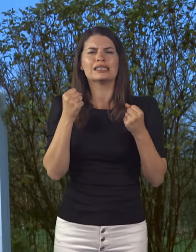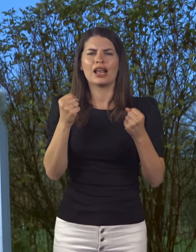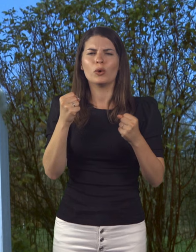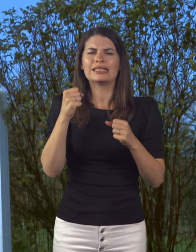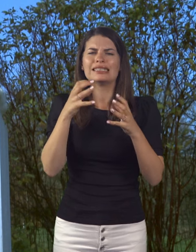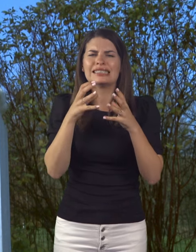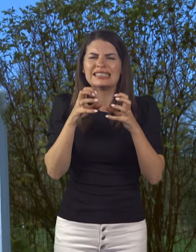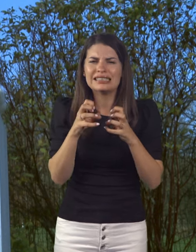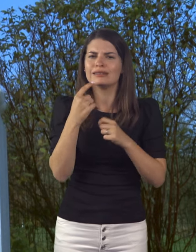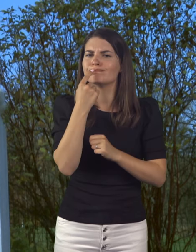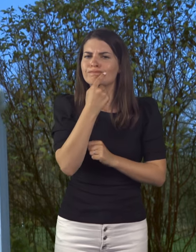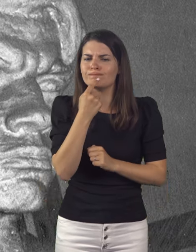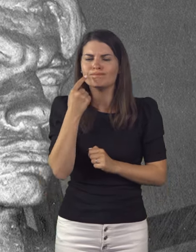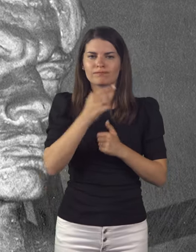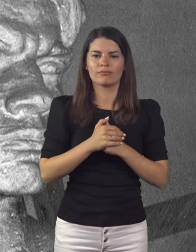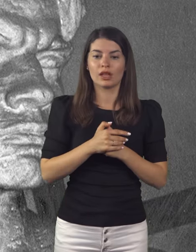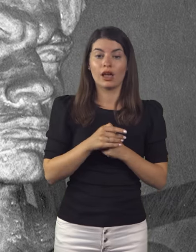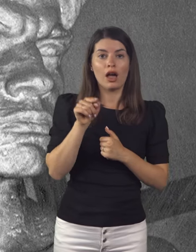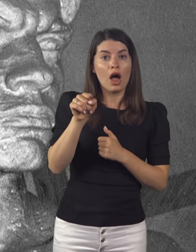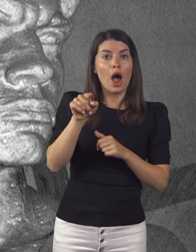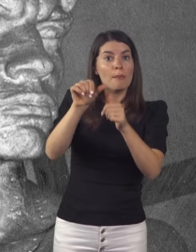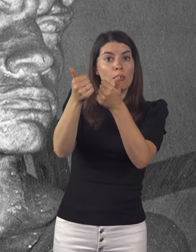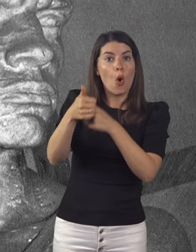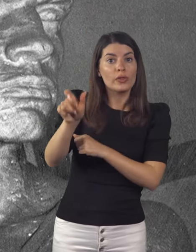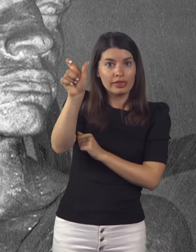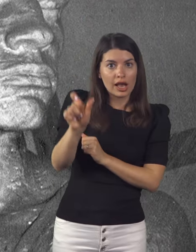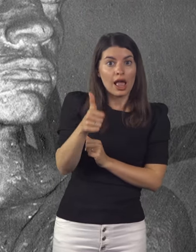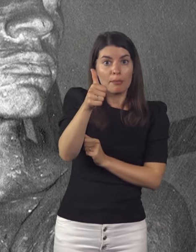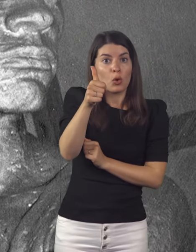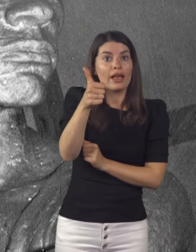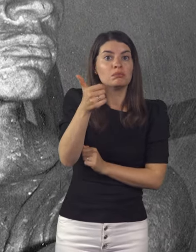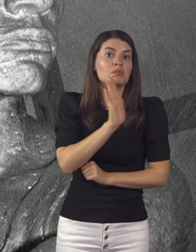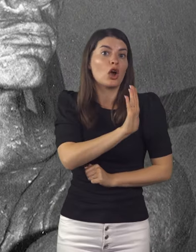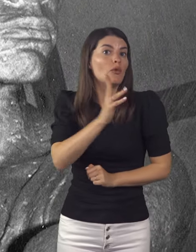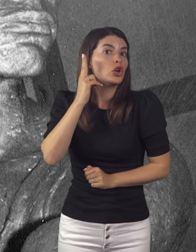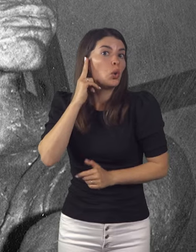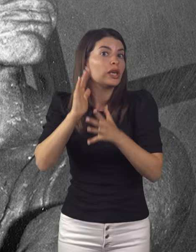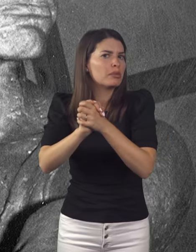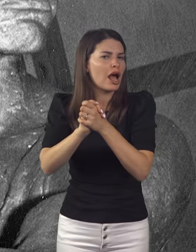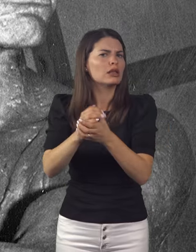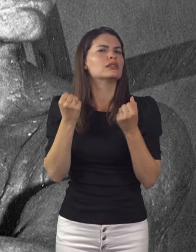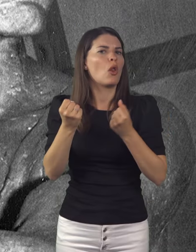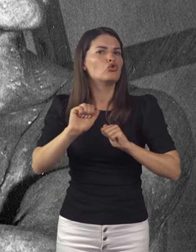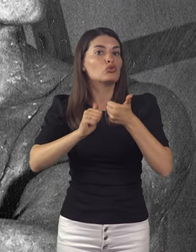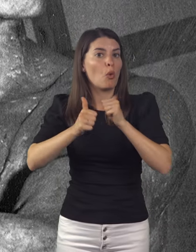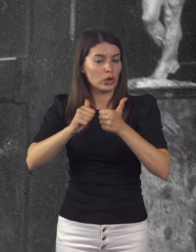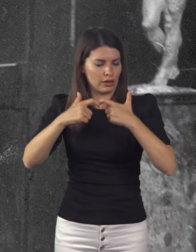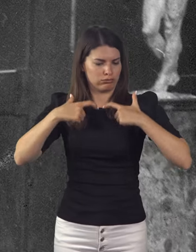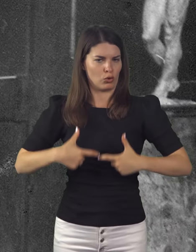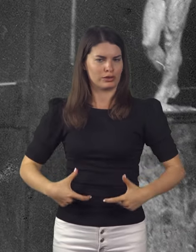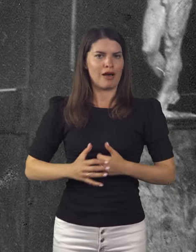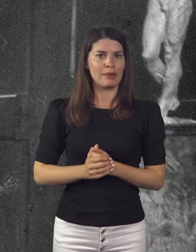svoja zaprta usta. Model za kip naj bi bil eden njegovih gluhih prijateljev za tletsko postavo.